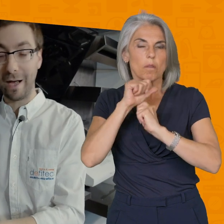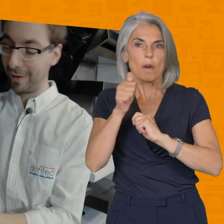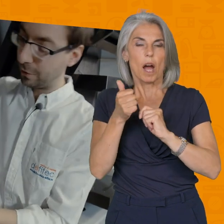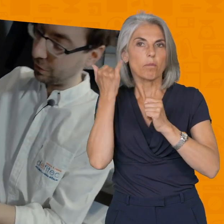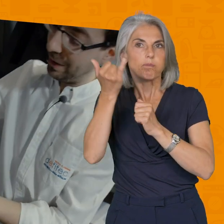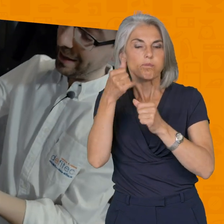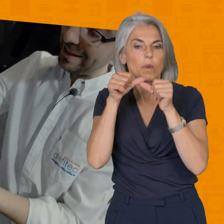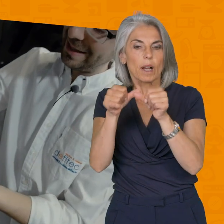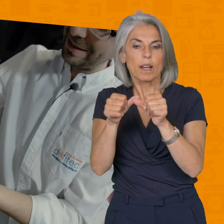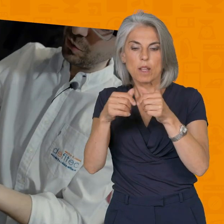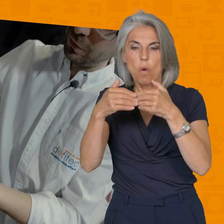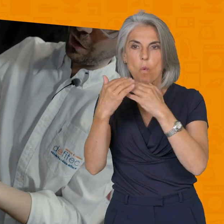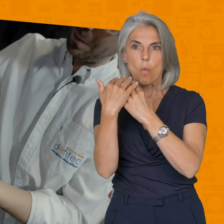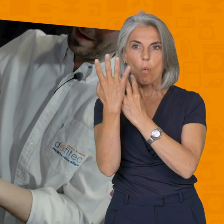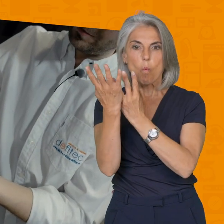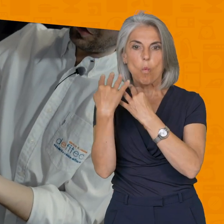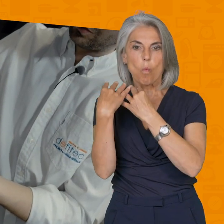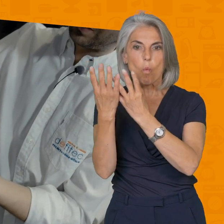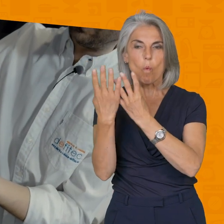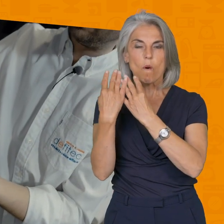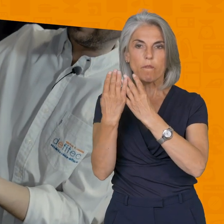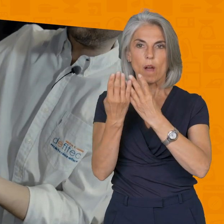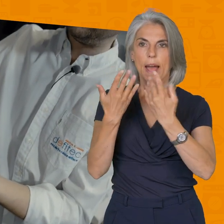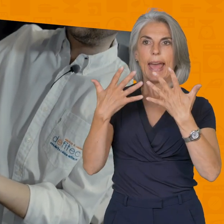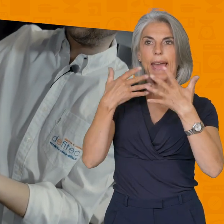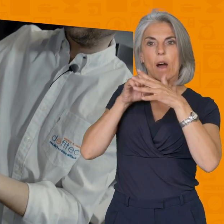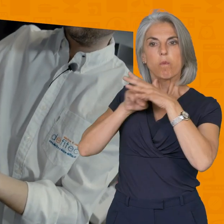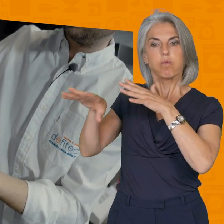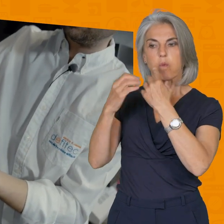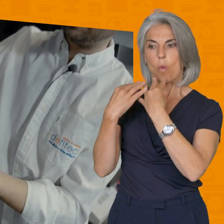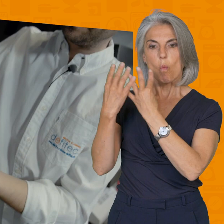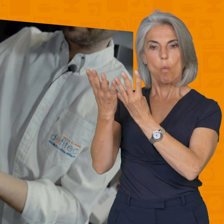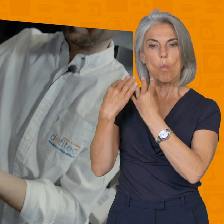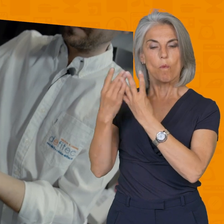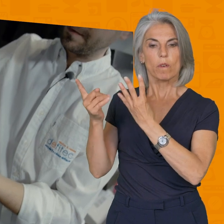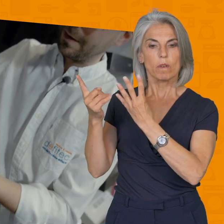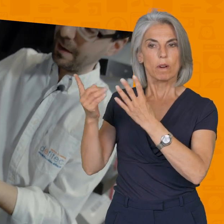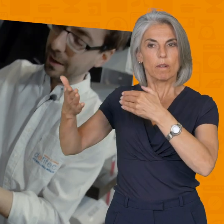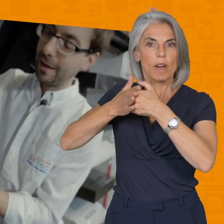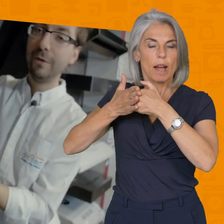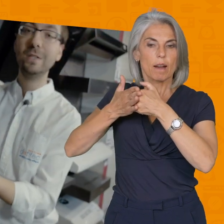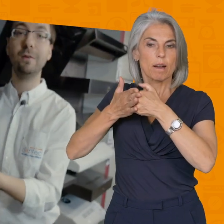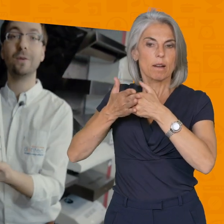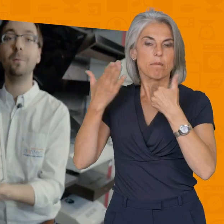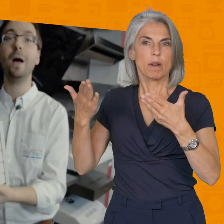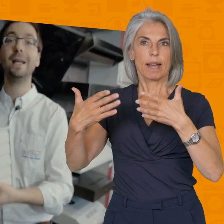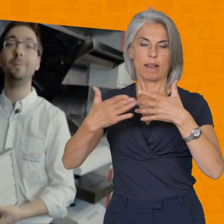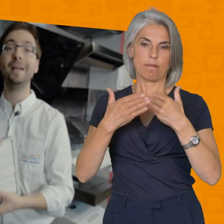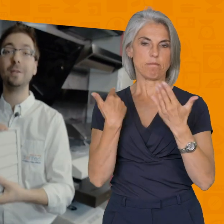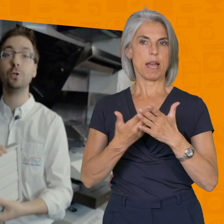avec le temps les ailettes s'ouvrent en même temps quand la hôte vient pousser dessus et vous avez vraiment un clapet extérieur de